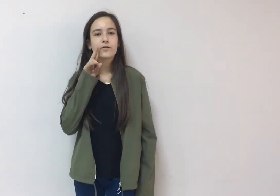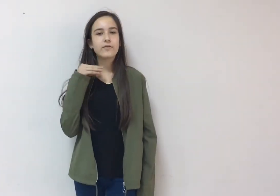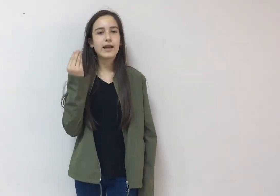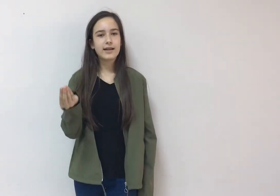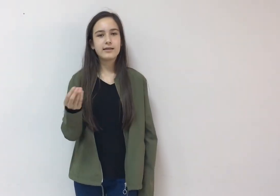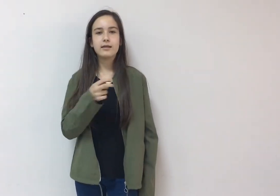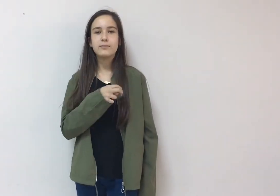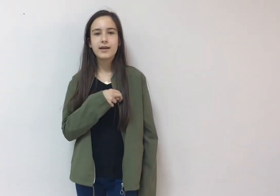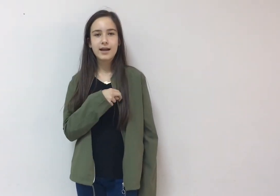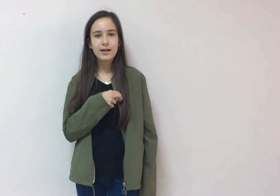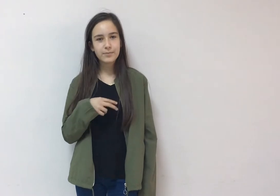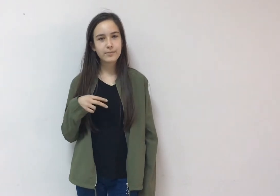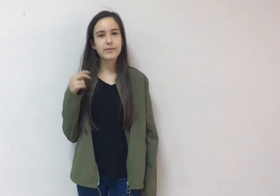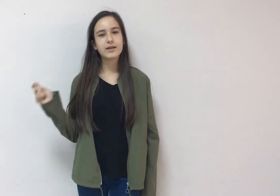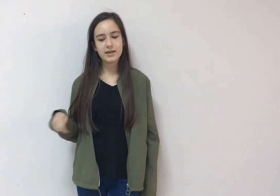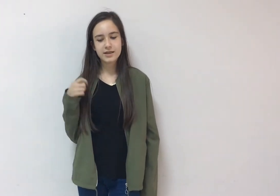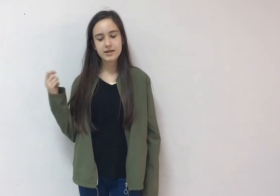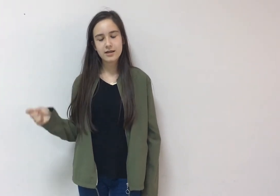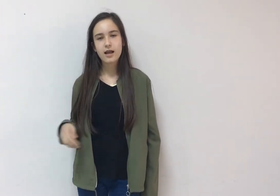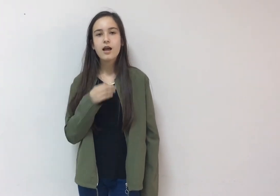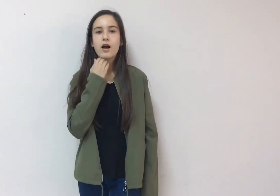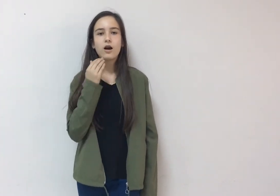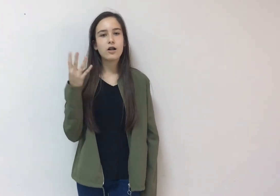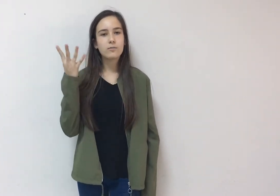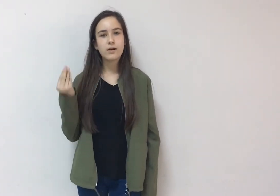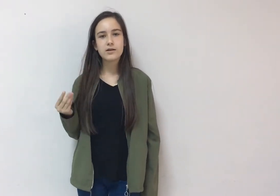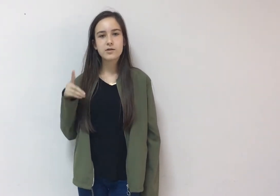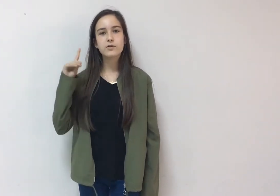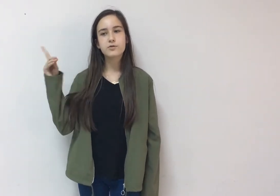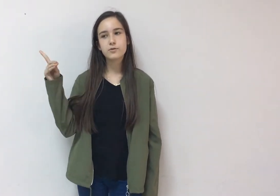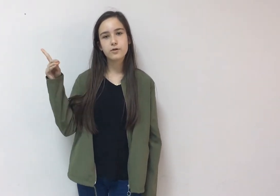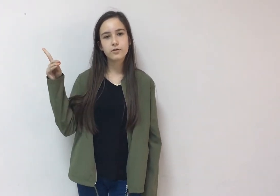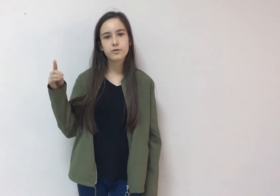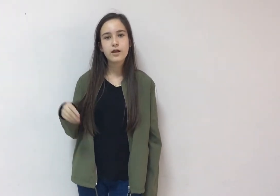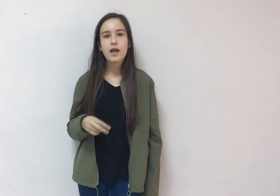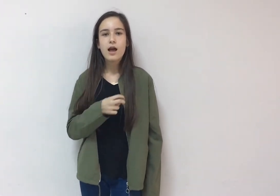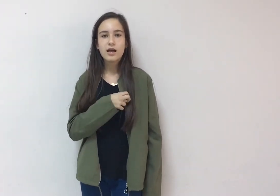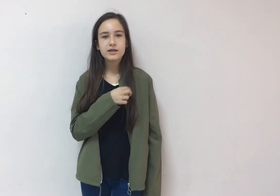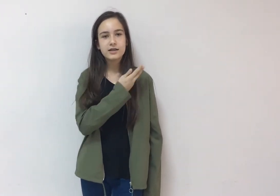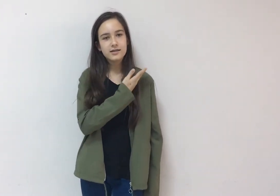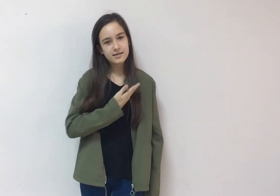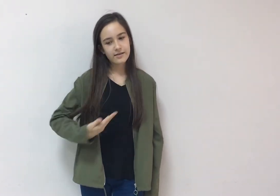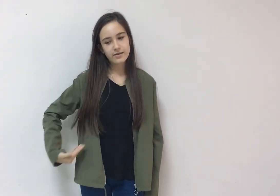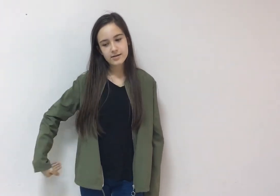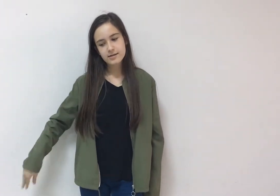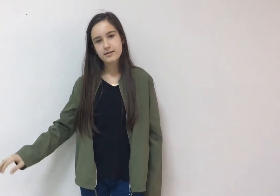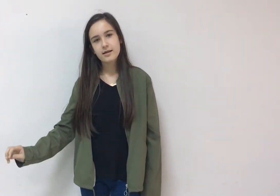derdim kalbimin işine, olmaz olsun onun aşk ve sevgisi de.